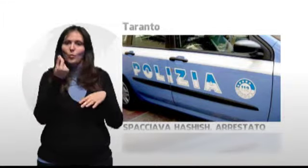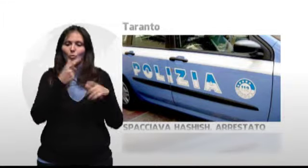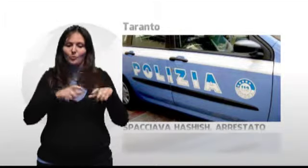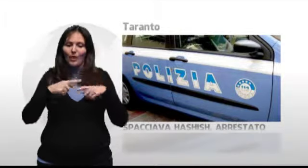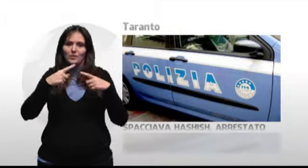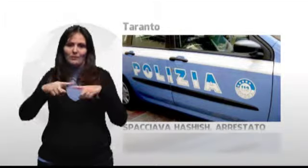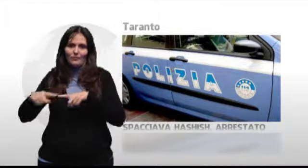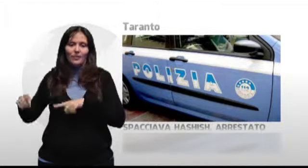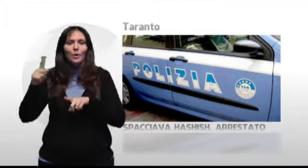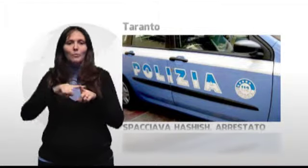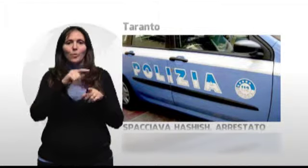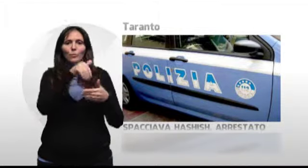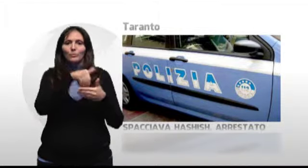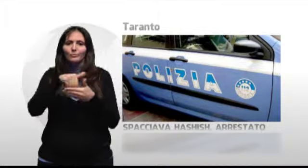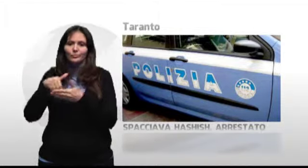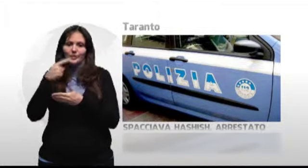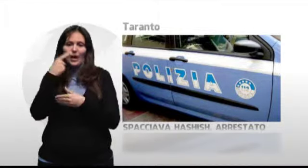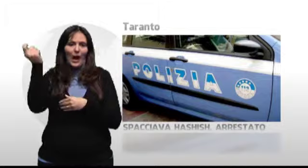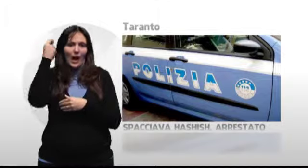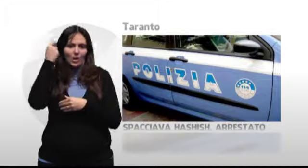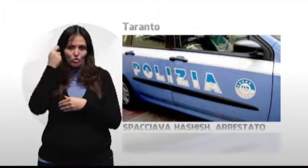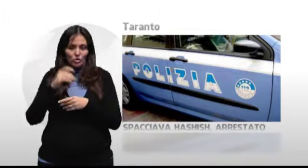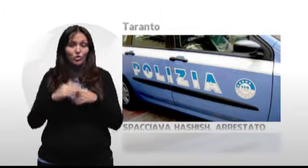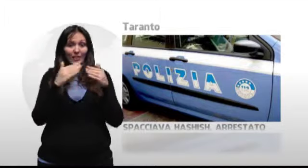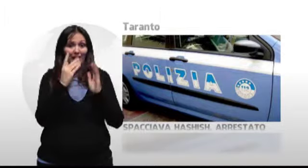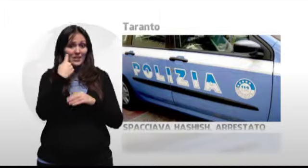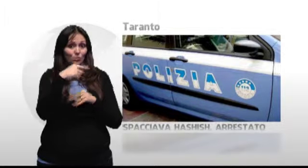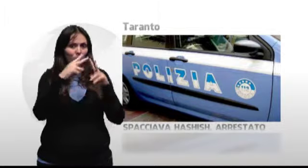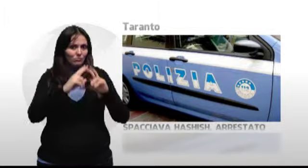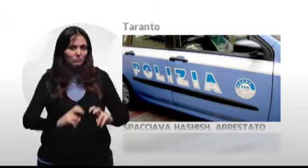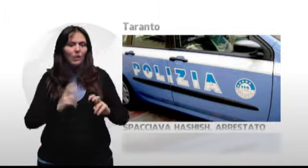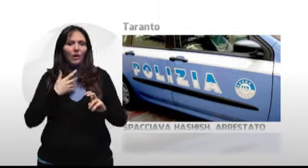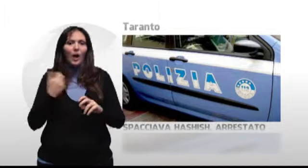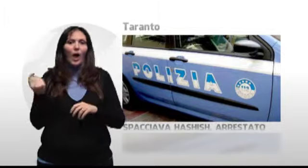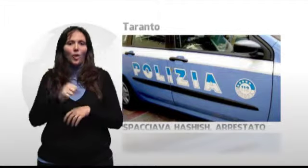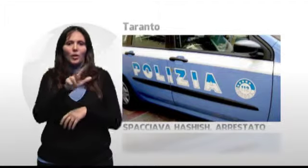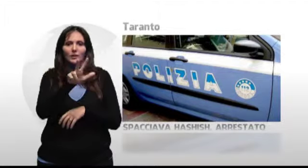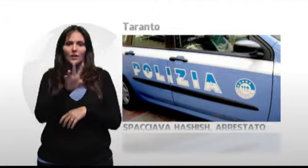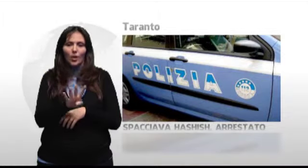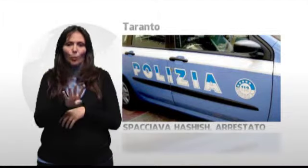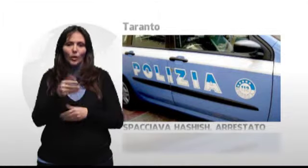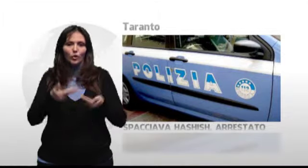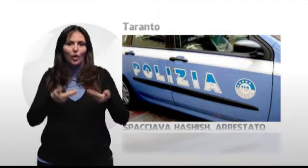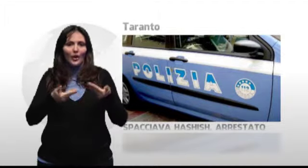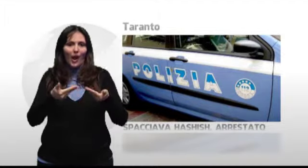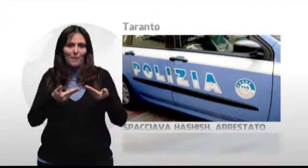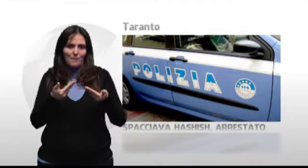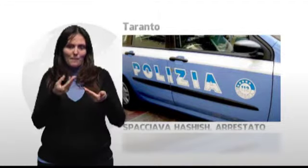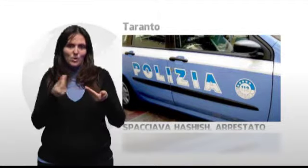taglio e alcune dosi di Ascish. In casa gli agenti hanno trovato altri 34 grammi della stessa sostanza. Il